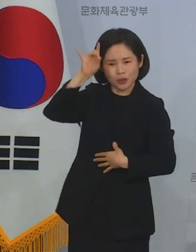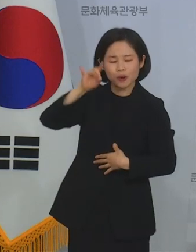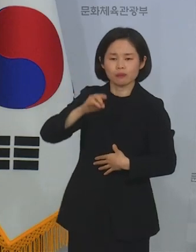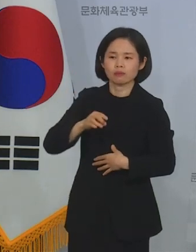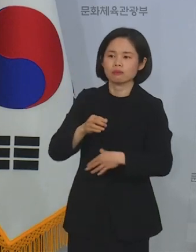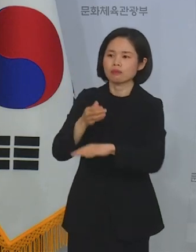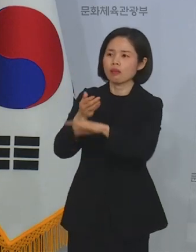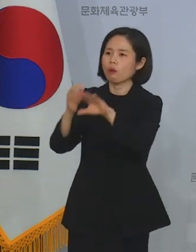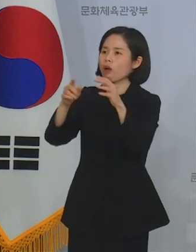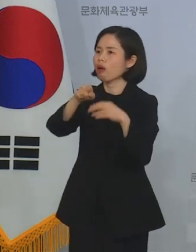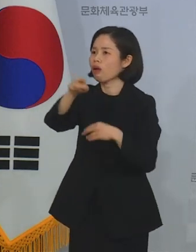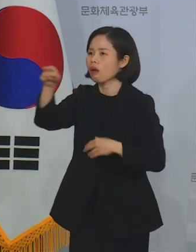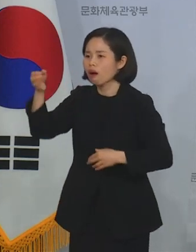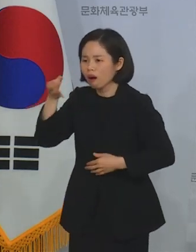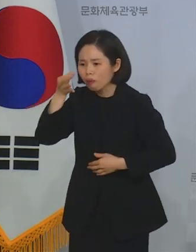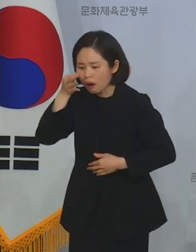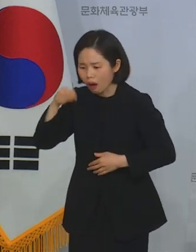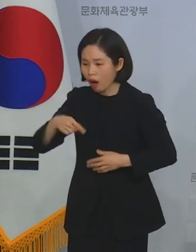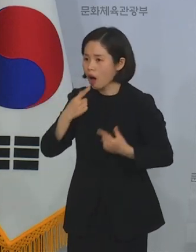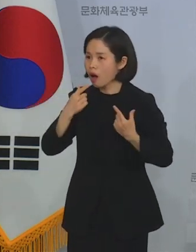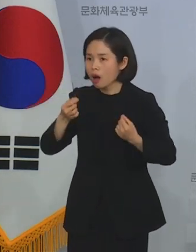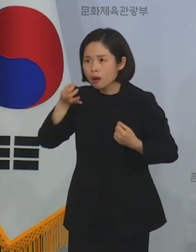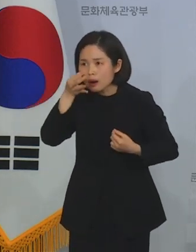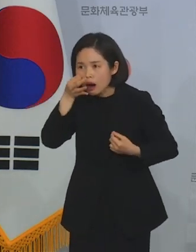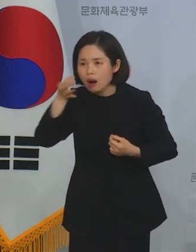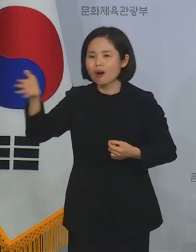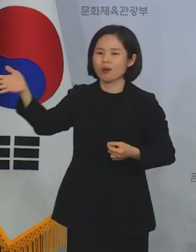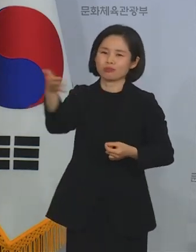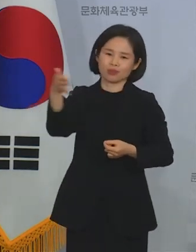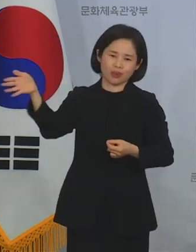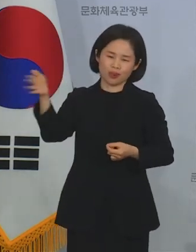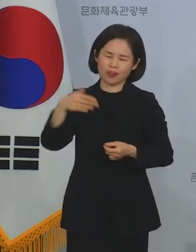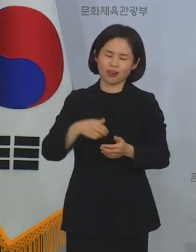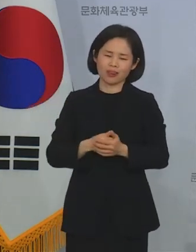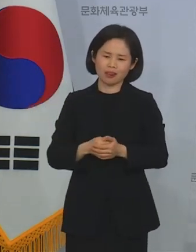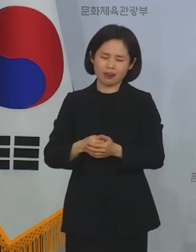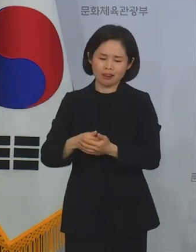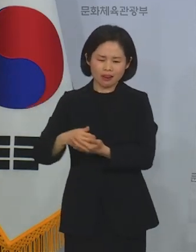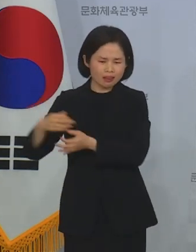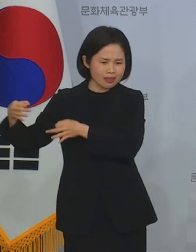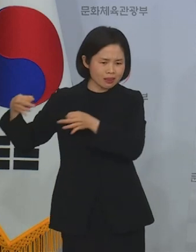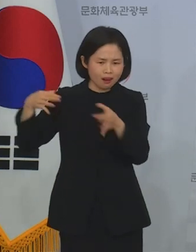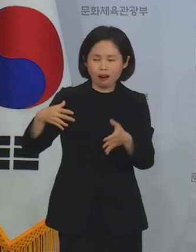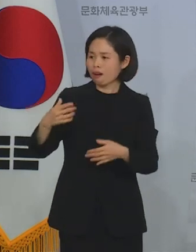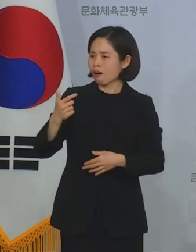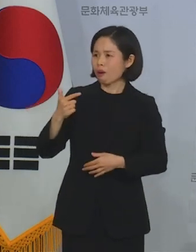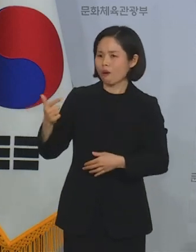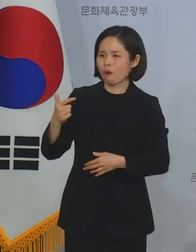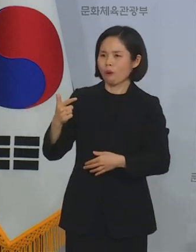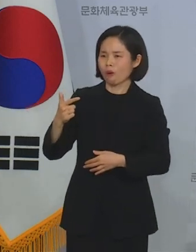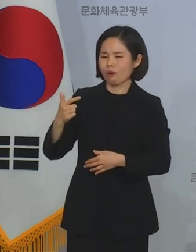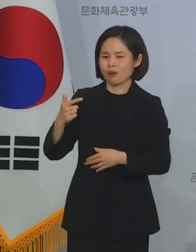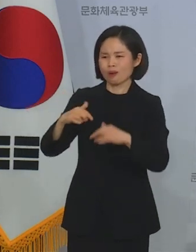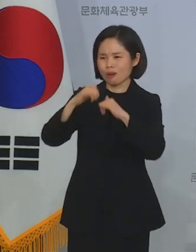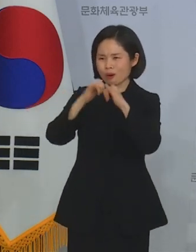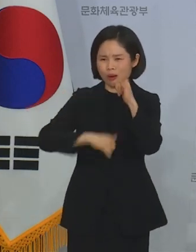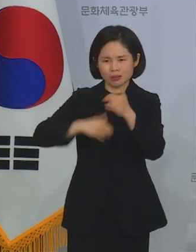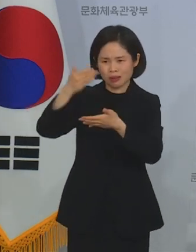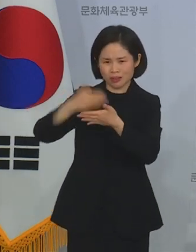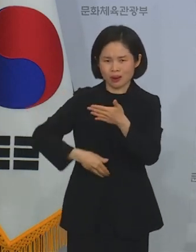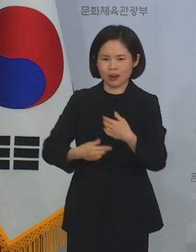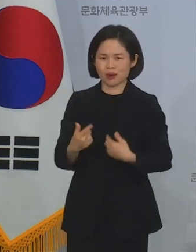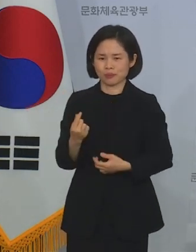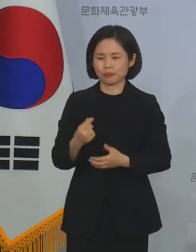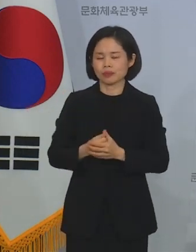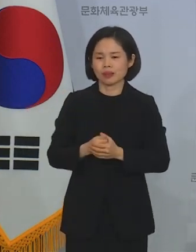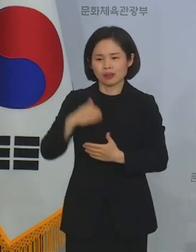이는 해외에서도 그 유래를 찾아보기 어려울 정도의 기증 사례로 기록될 것입니다. 아울러